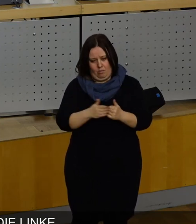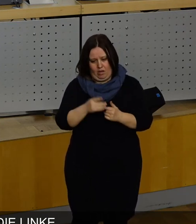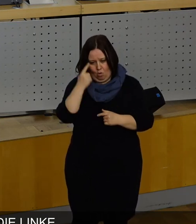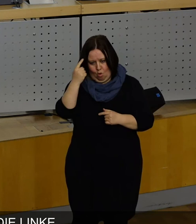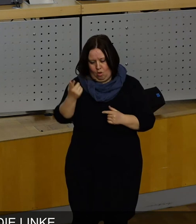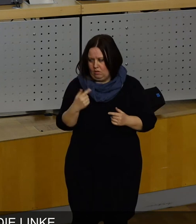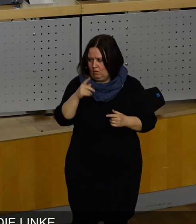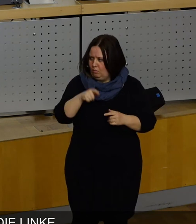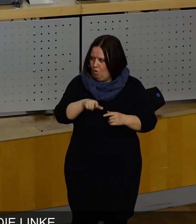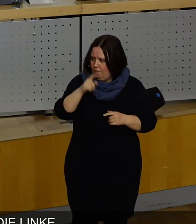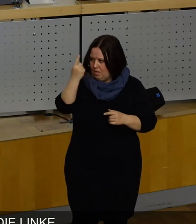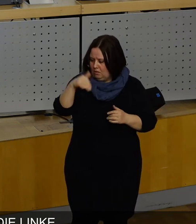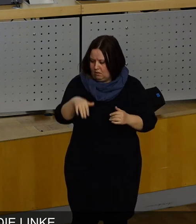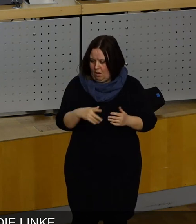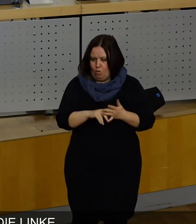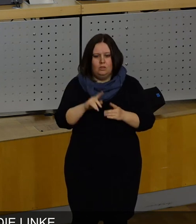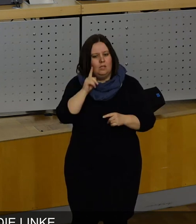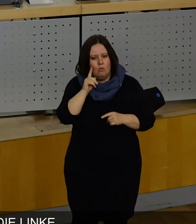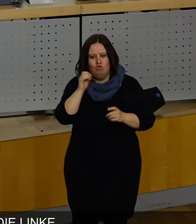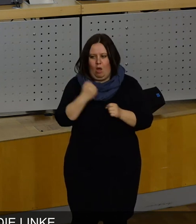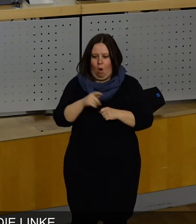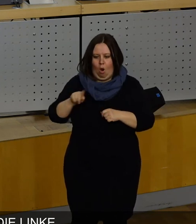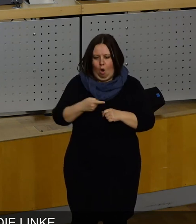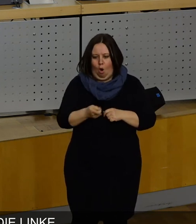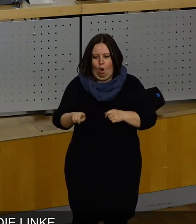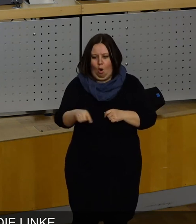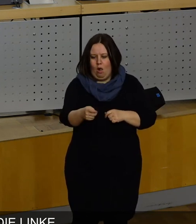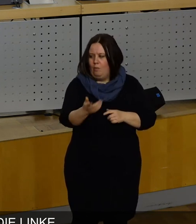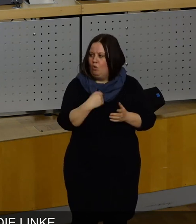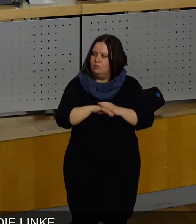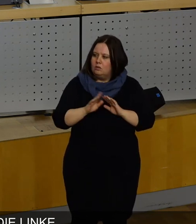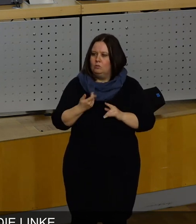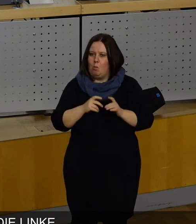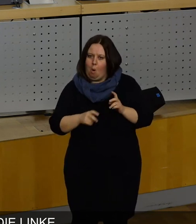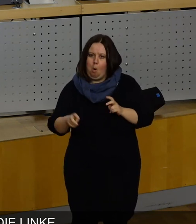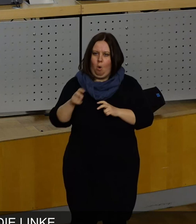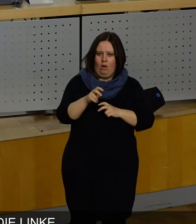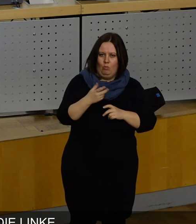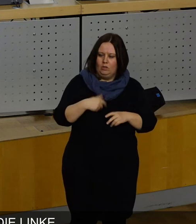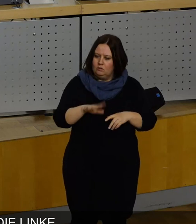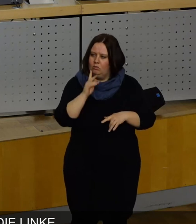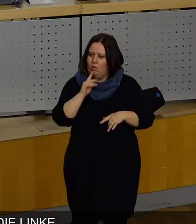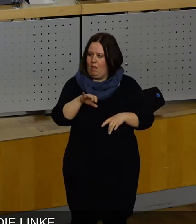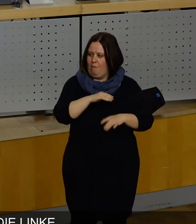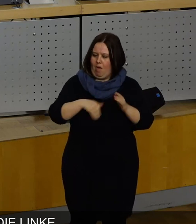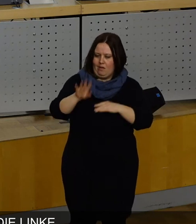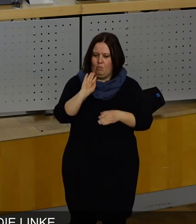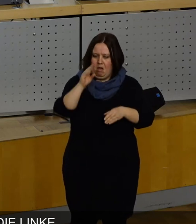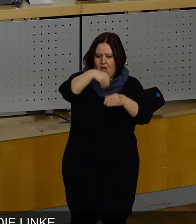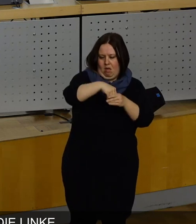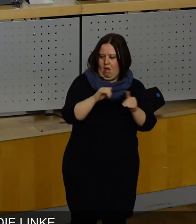wieder einen Beigeordneten. Sie haben sich immer zum willfährigen Steigbügelhalter einer jeweiligen Mehrheit